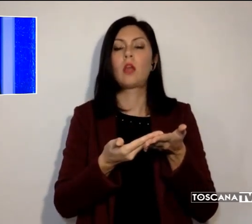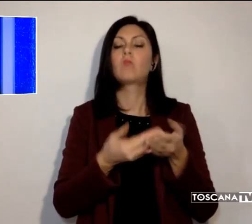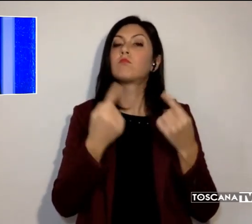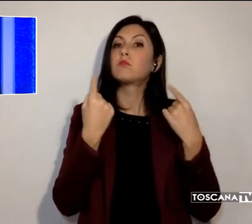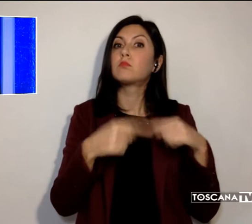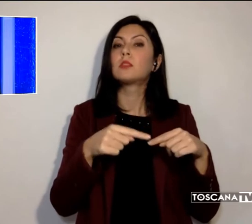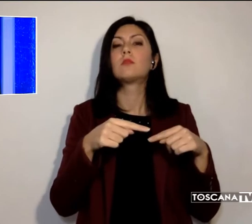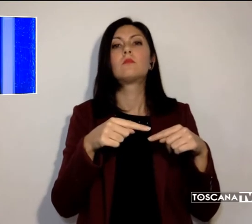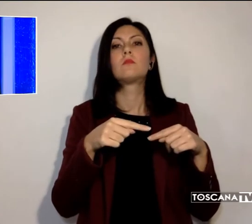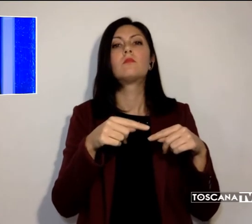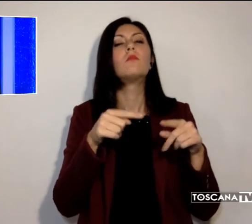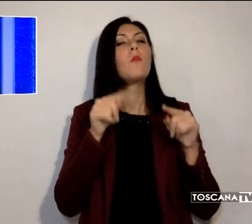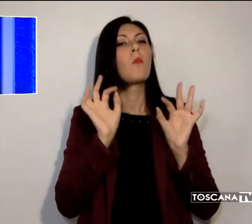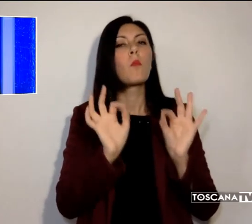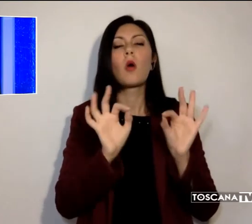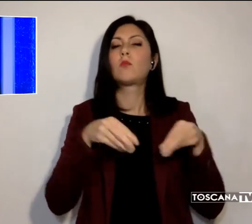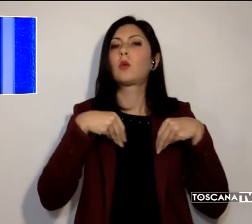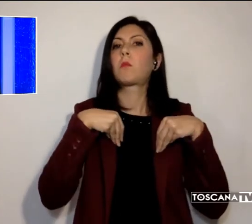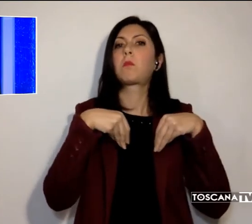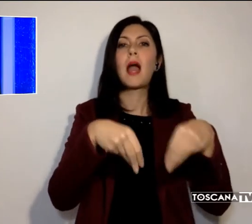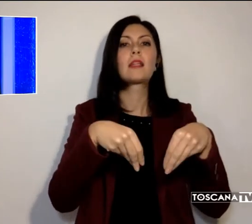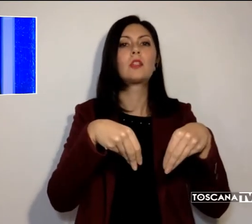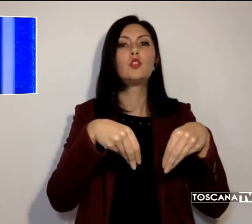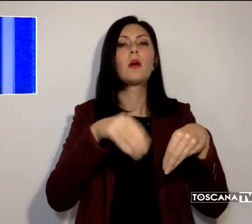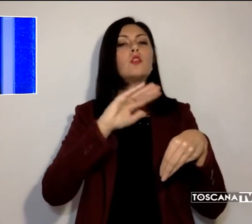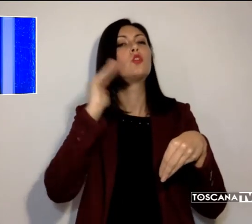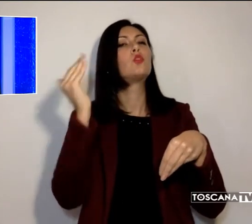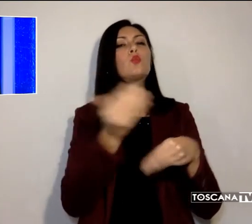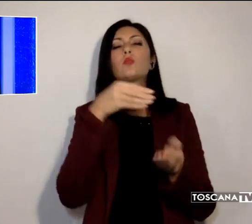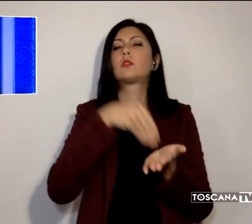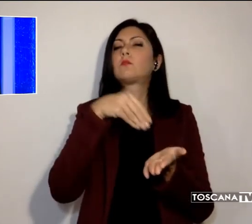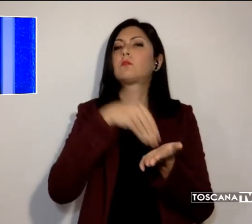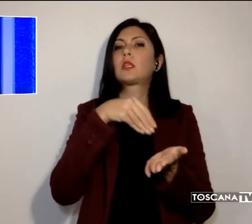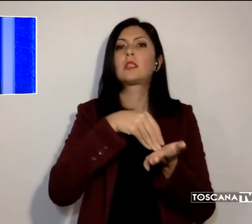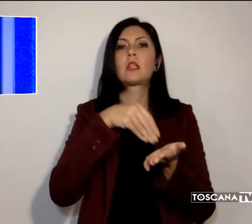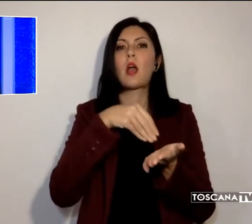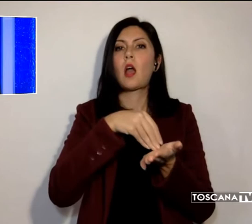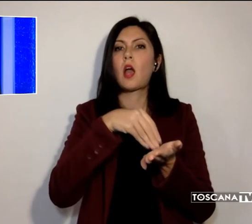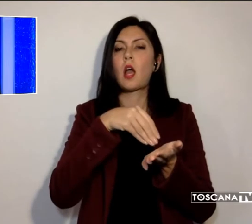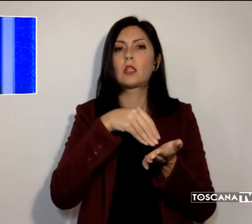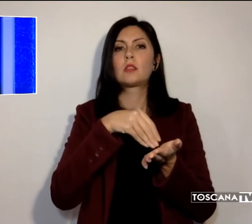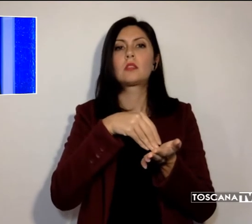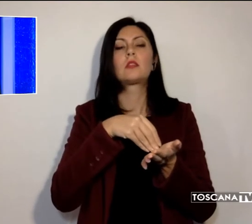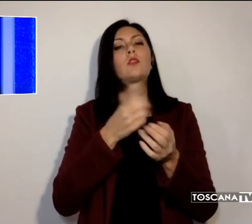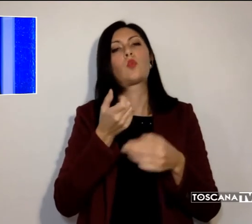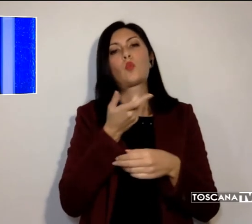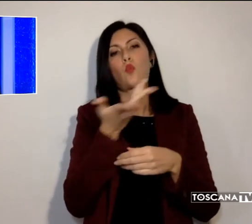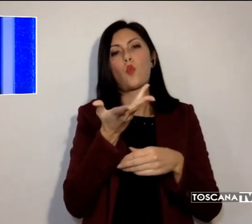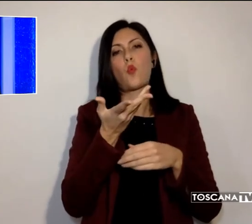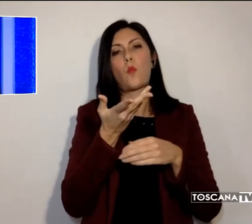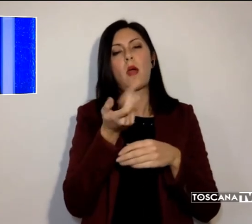la fattiva partecipazione di tutti i presenti in numero contingentato, viste le